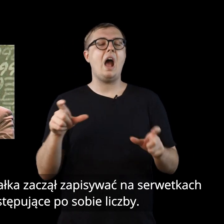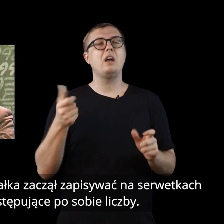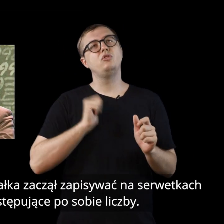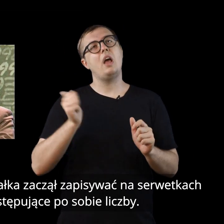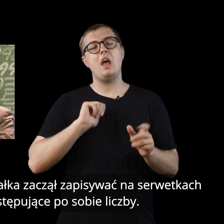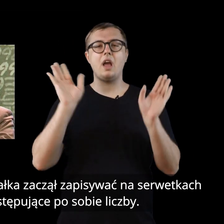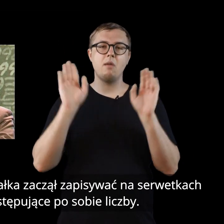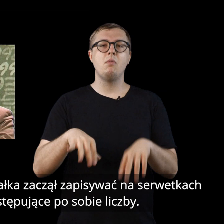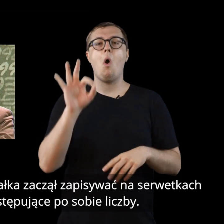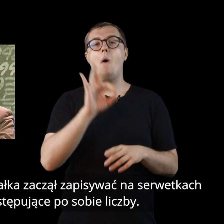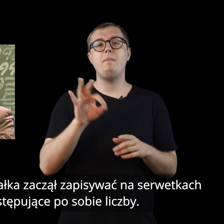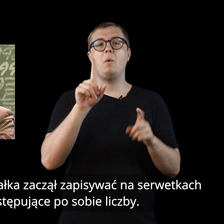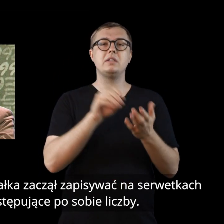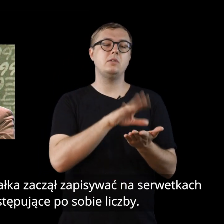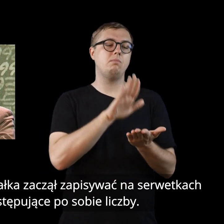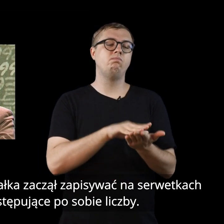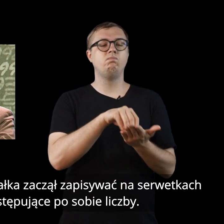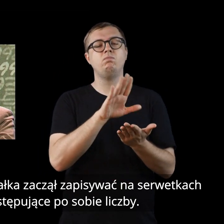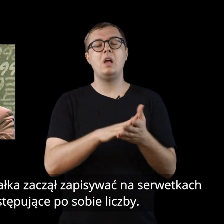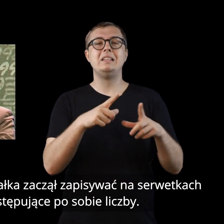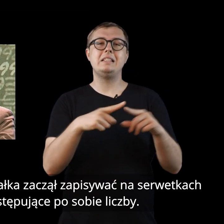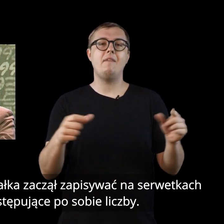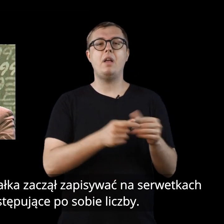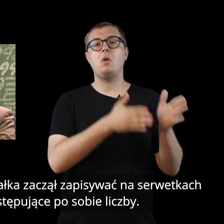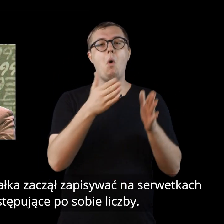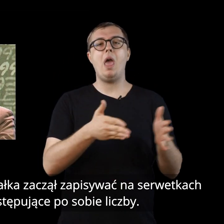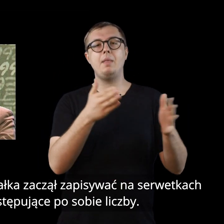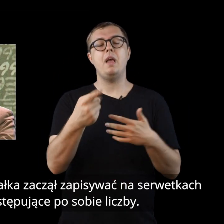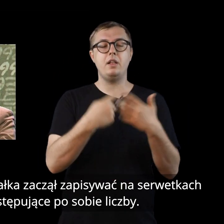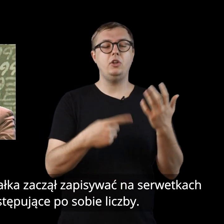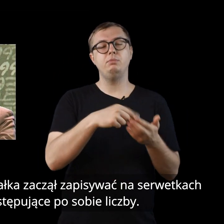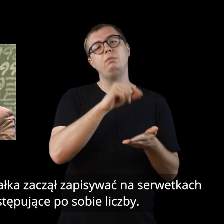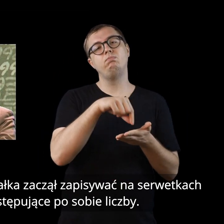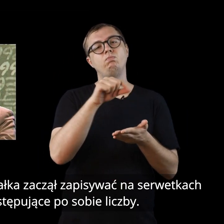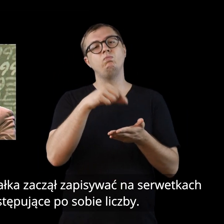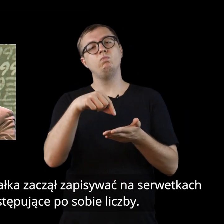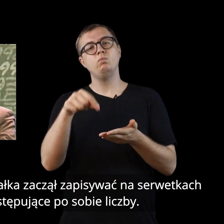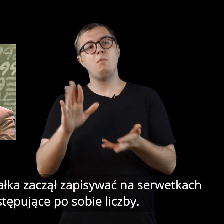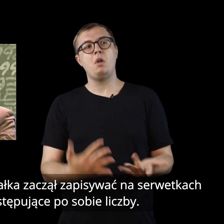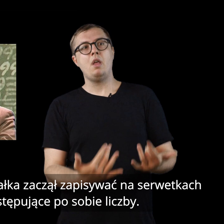Dla zabicia czasu Opałka zaczął zapisywać na serwetkach kolejne następujące po sobie liczby.